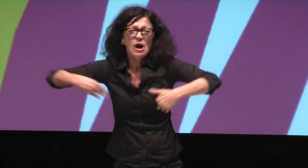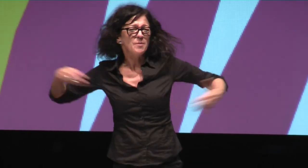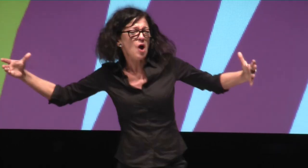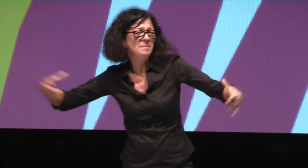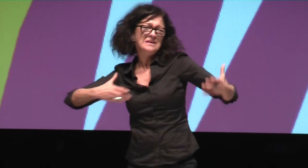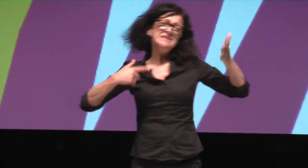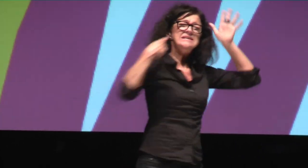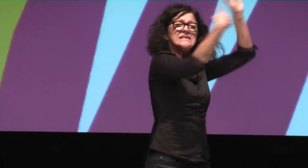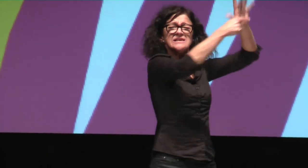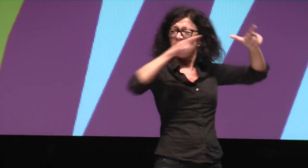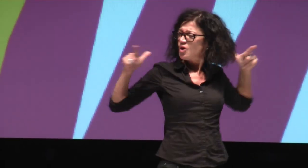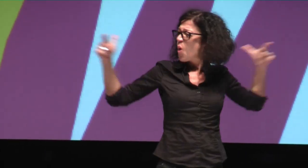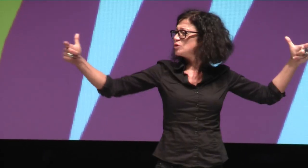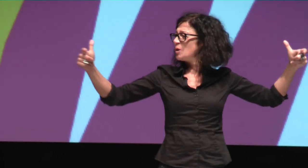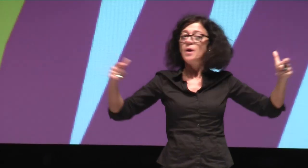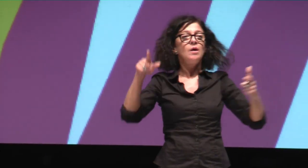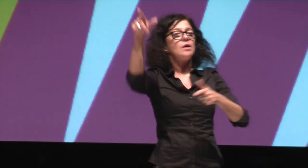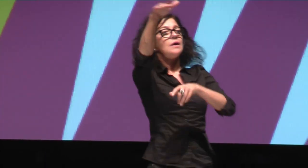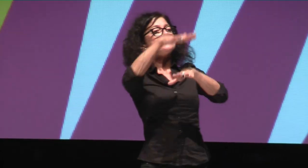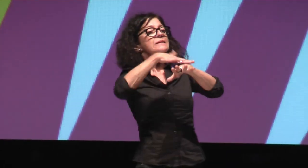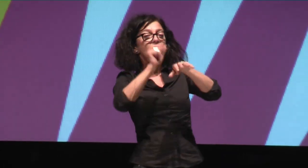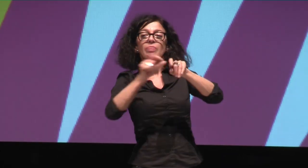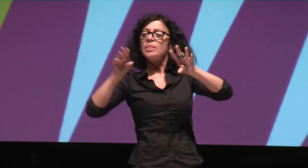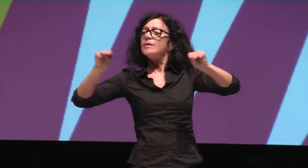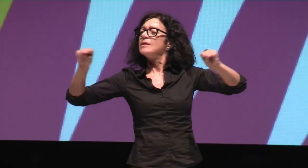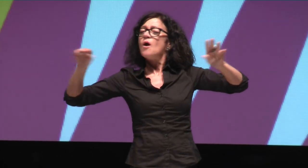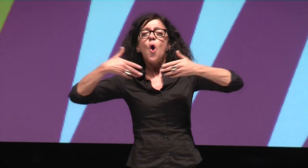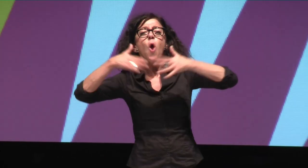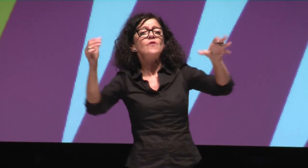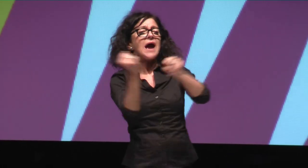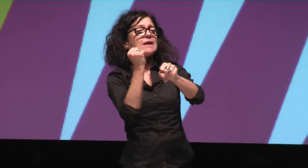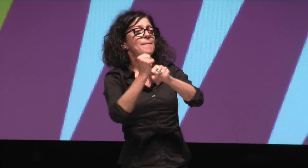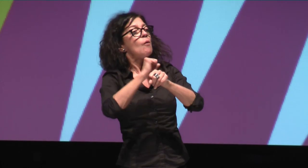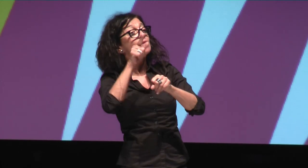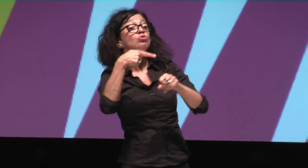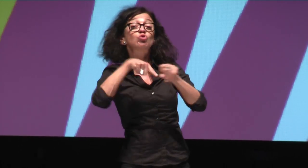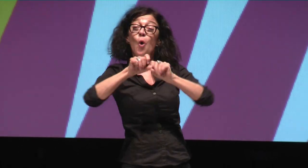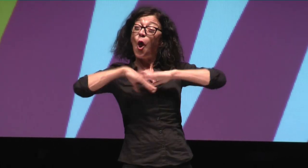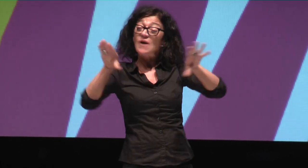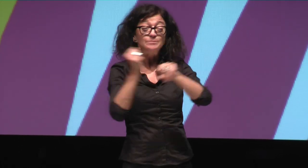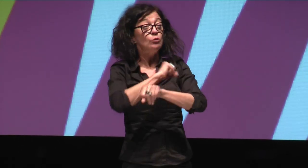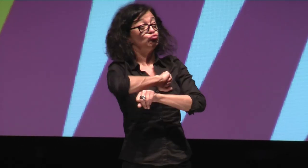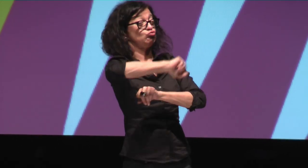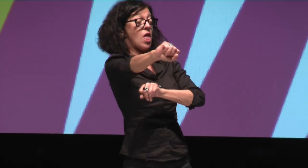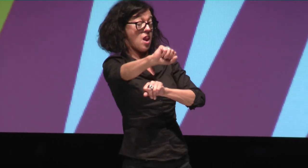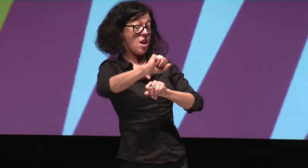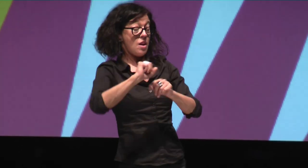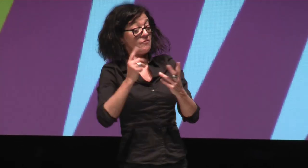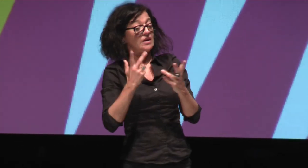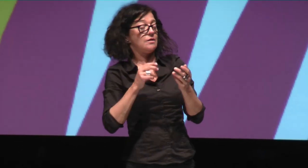nicht so sind wie wir und die nicht absolut gleich sind, dann werden wir eine ganz kleine Gruppe nur noch sein. Wir wollen keinen ausgrenzen. Wir